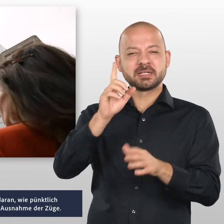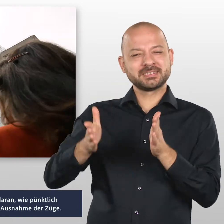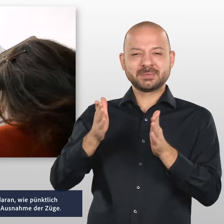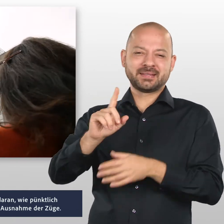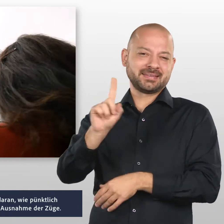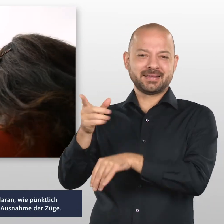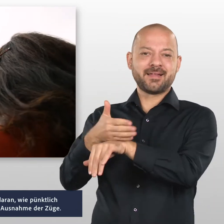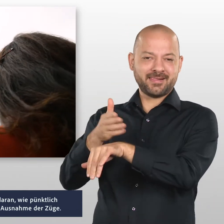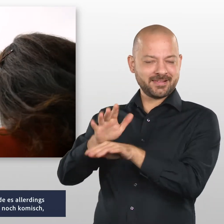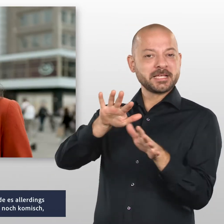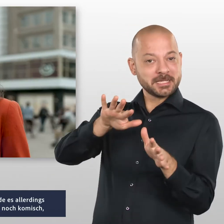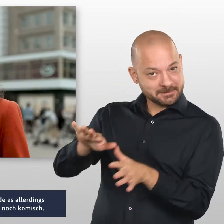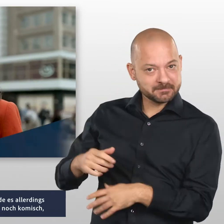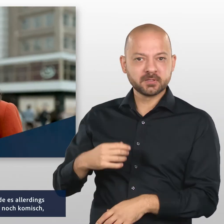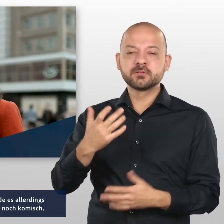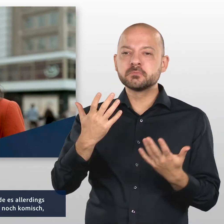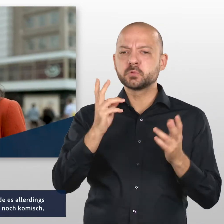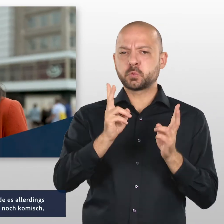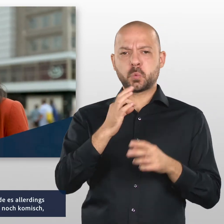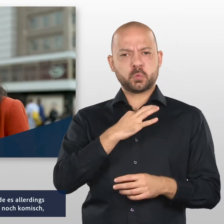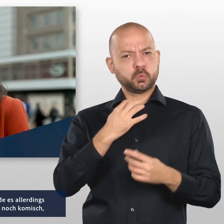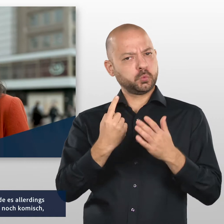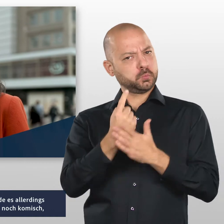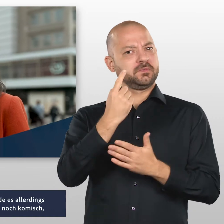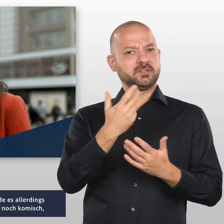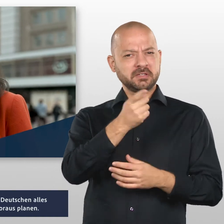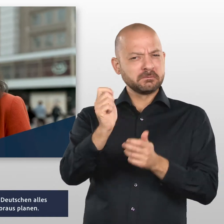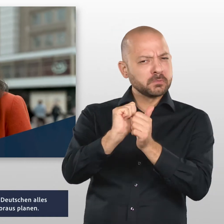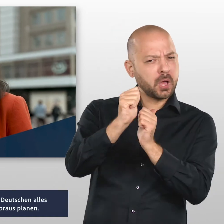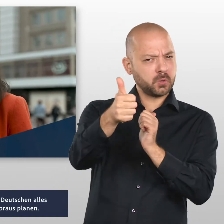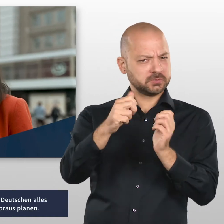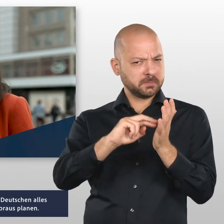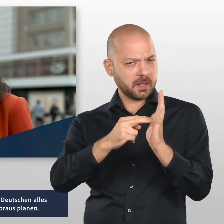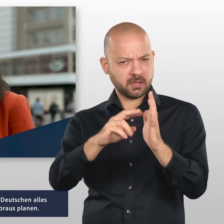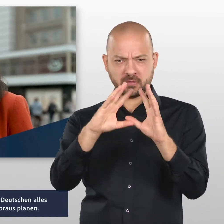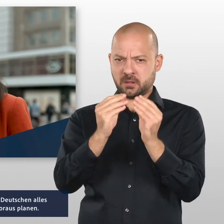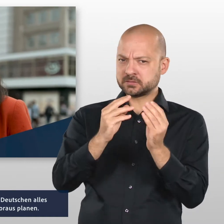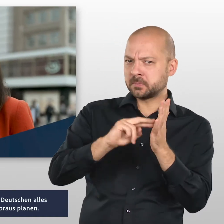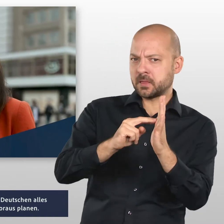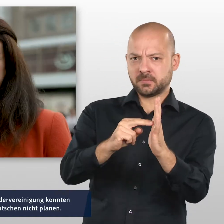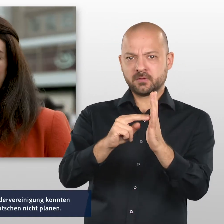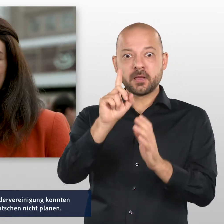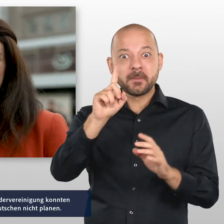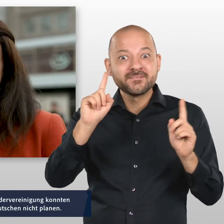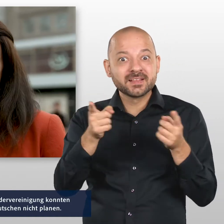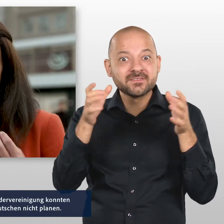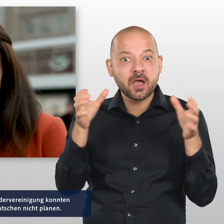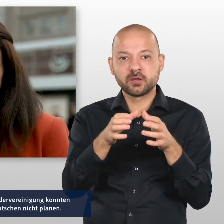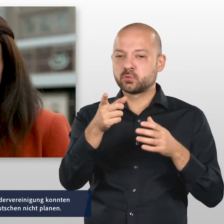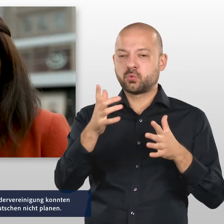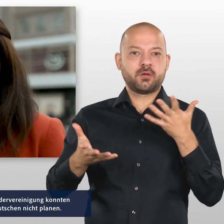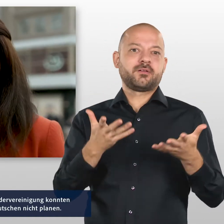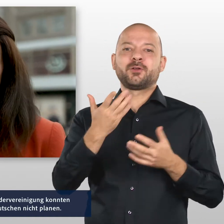sind, mit Ausnahme der Züge. Ich finde es allerdings immer noch komisch, wie die Deutschen alles im Voraus planen. Aber diese